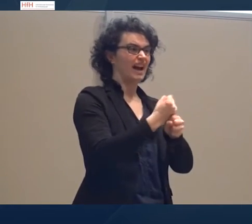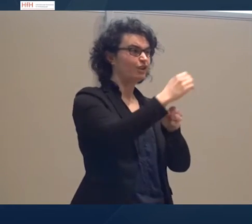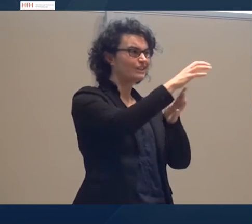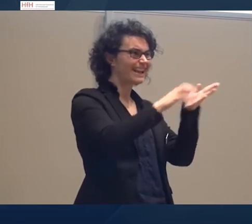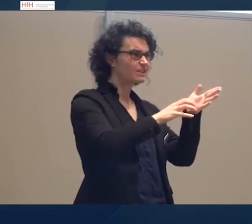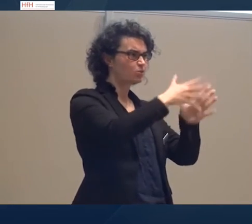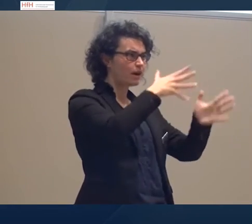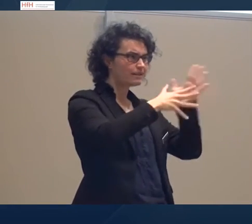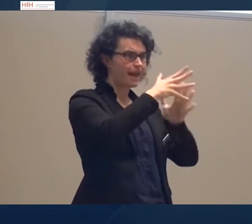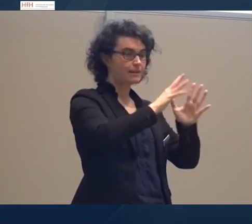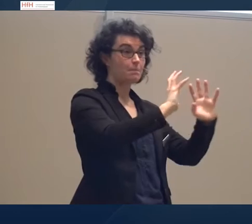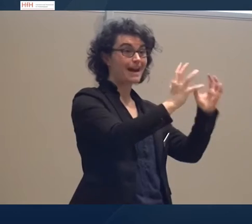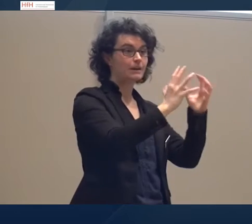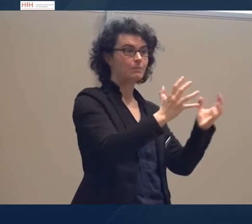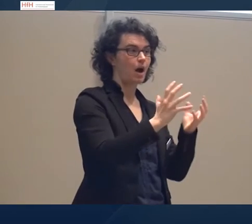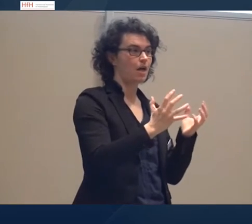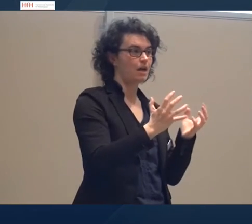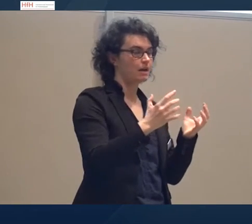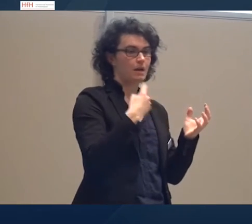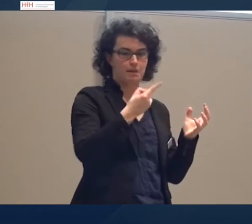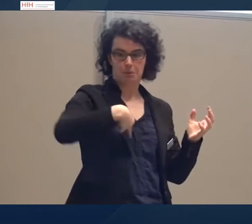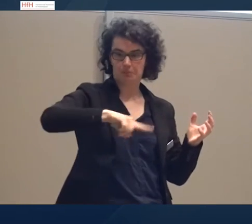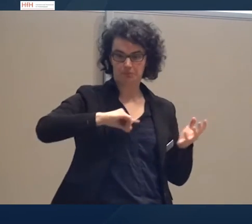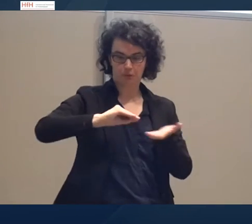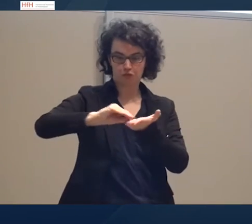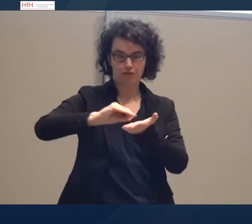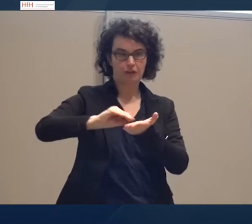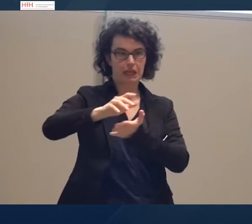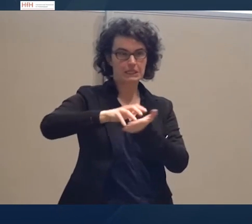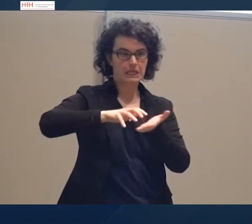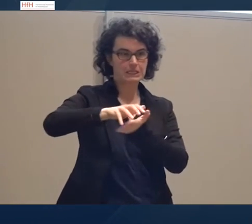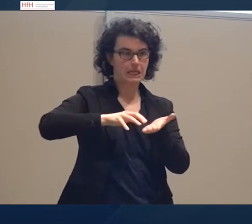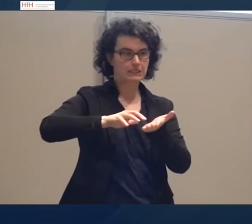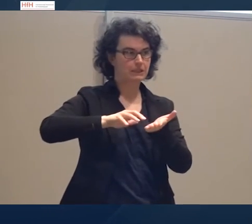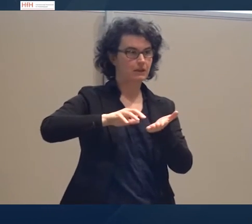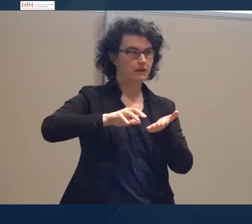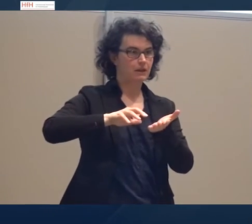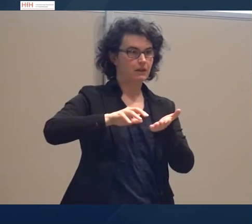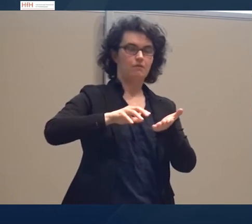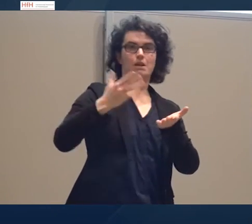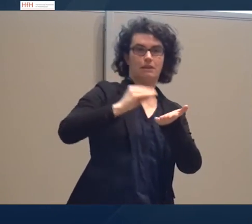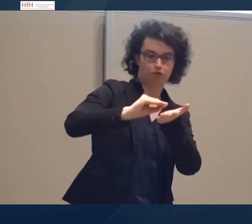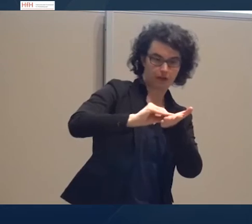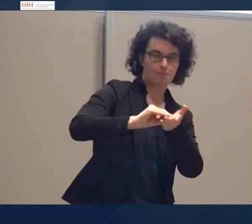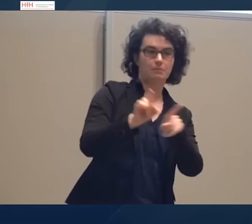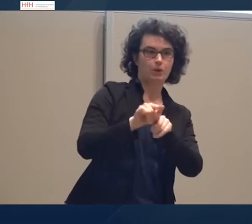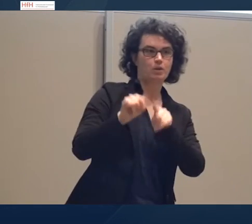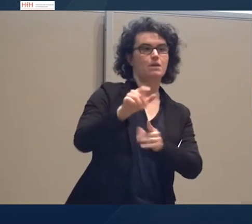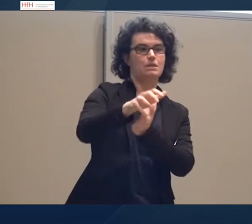Textmagnahm, festgemacht wird an Schriftlichkeit und verschriftlichen Überlieferungen. Was geschrieben ist, ist ein Text. Das ist natürlich falsch.